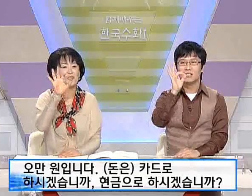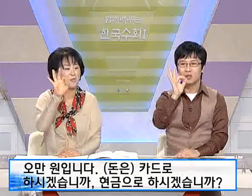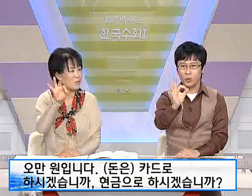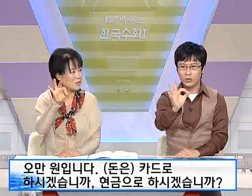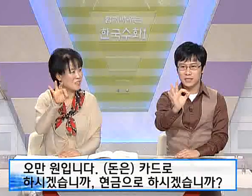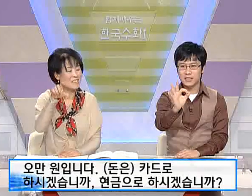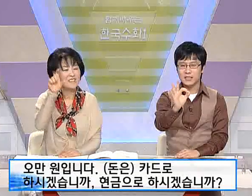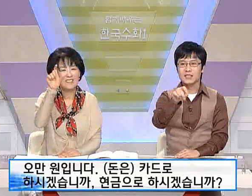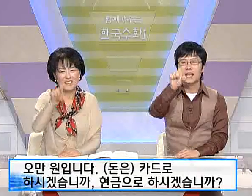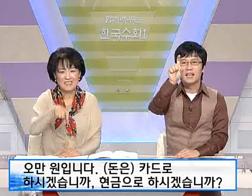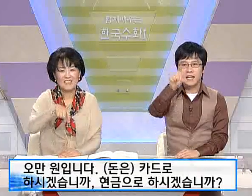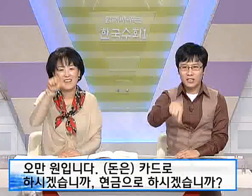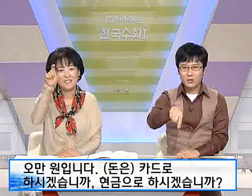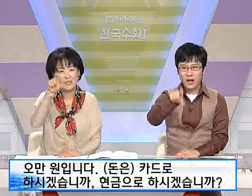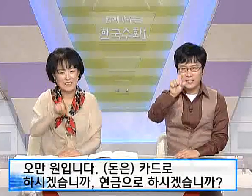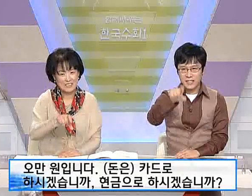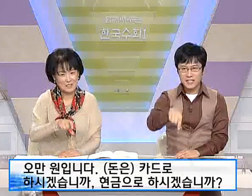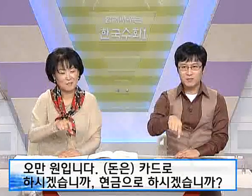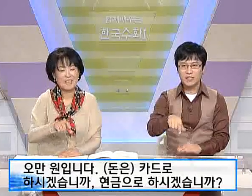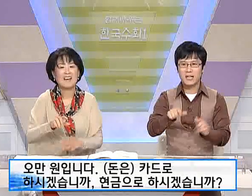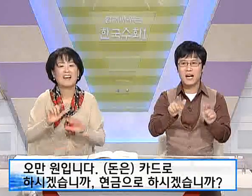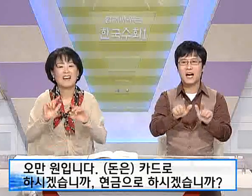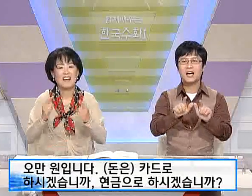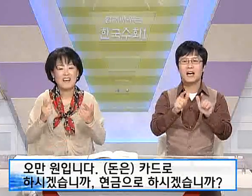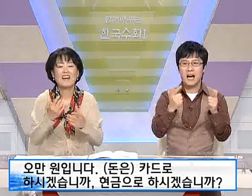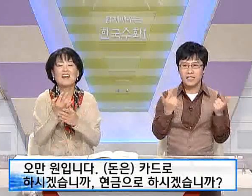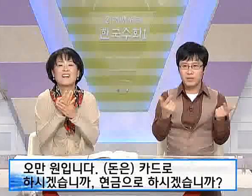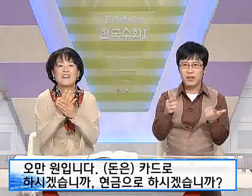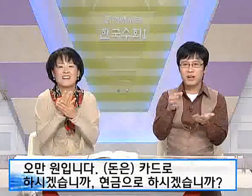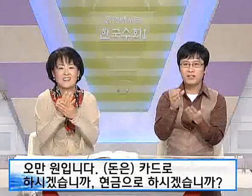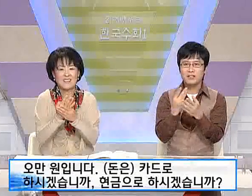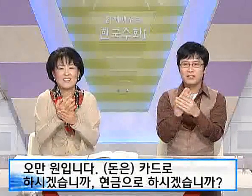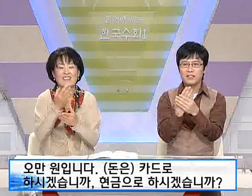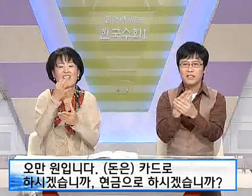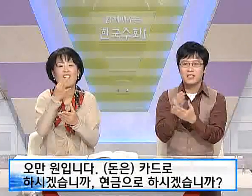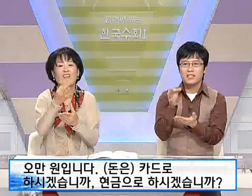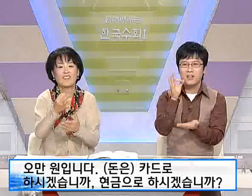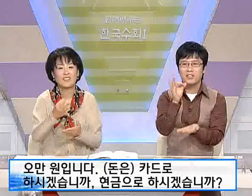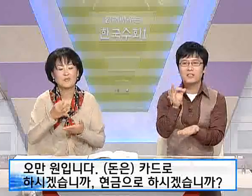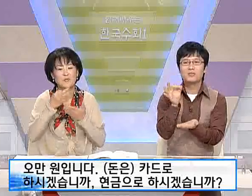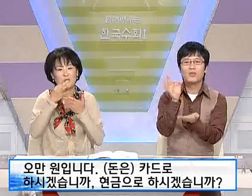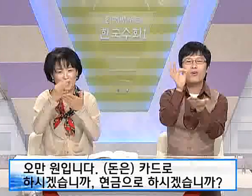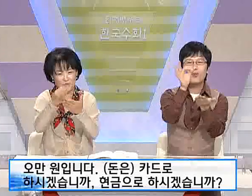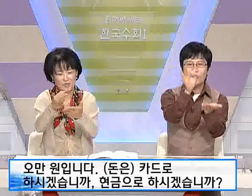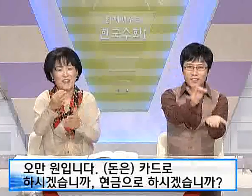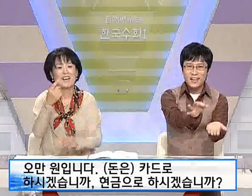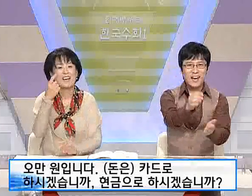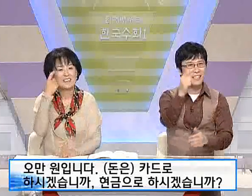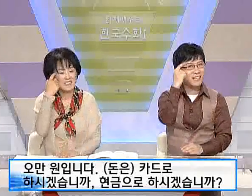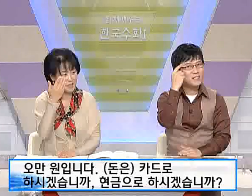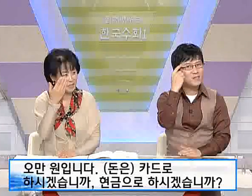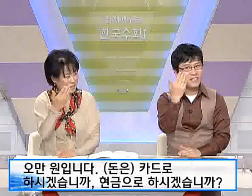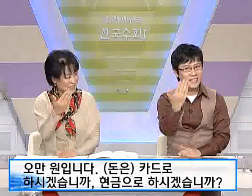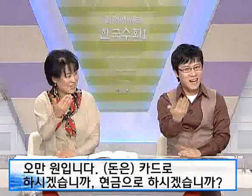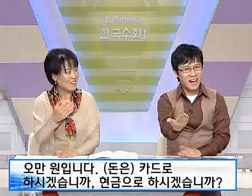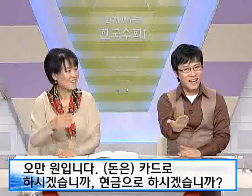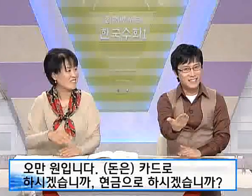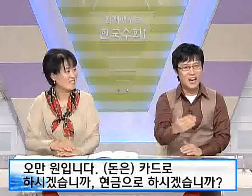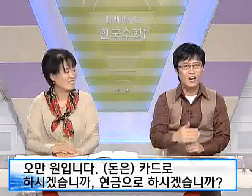돈은 카드로 하시겠습니까? 아니면 현금으로 하시겠습니까? 자.